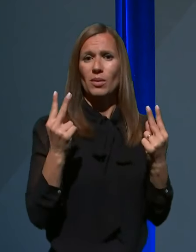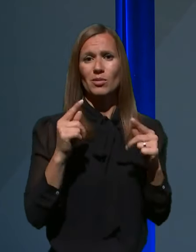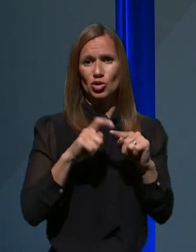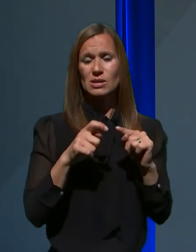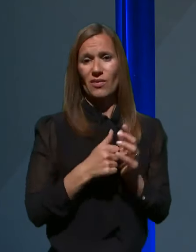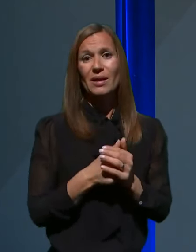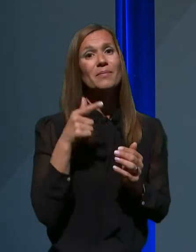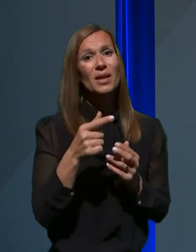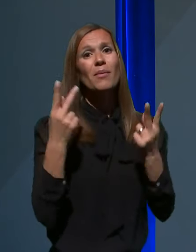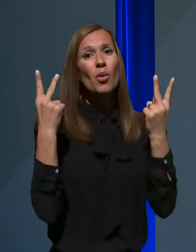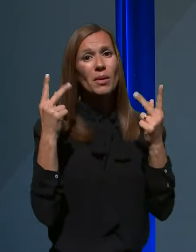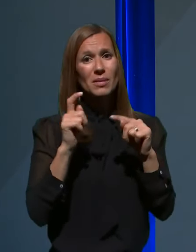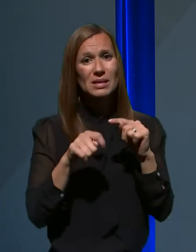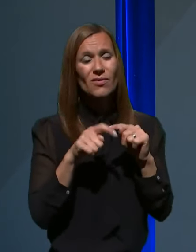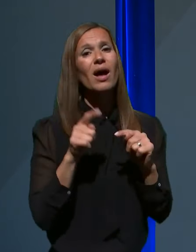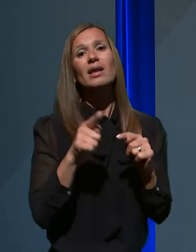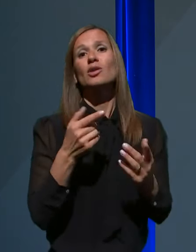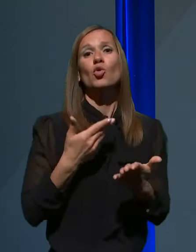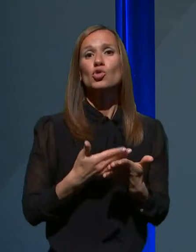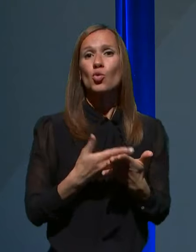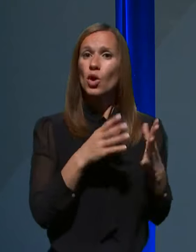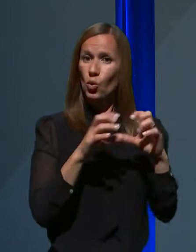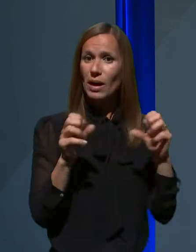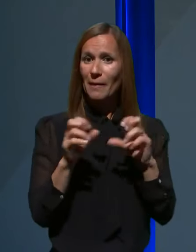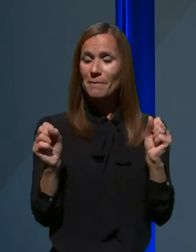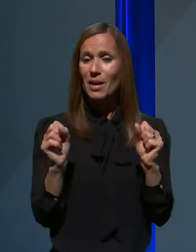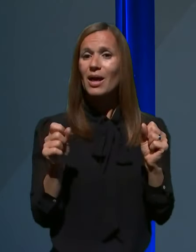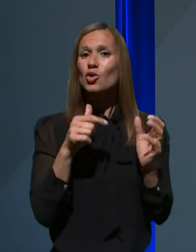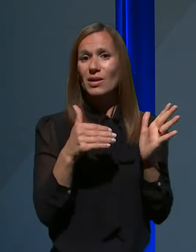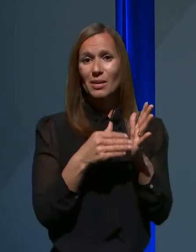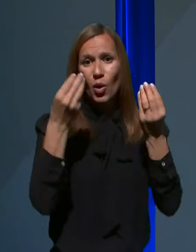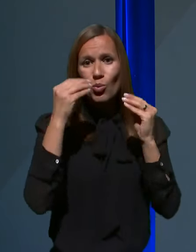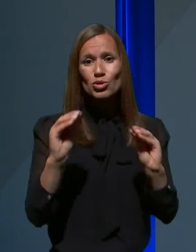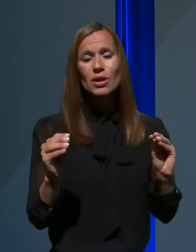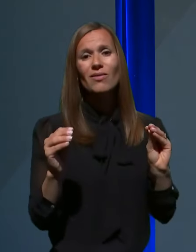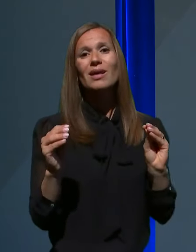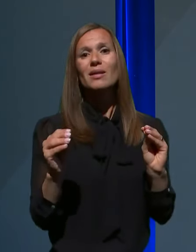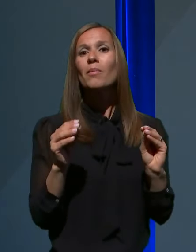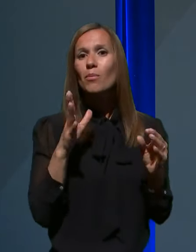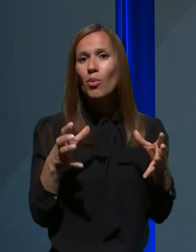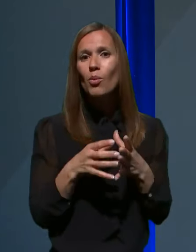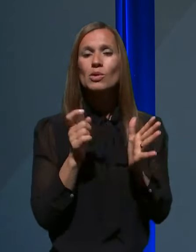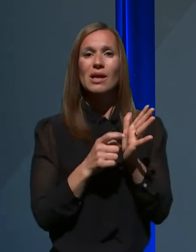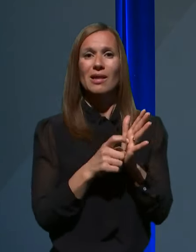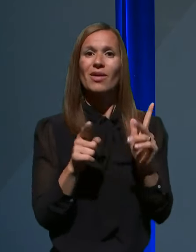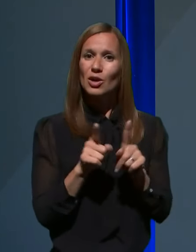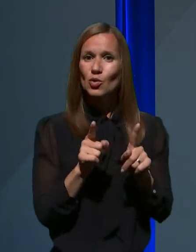ključna dejavnika in te osnovne ukrepe upoštevamo in bomo zahtevali seveda tudi pri